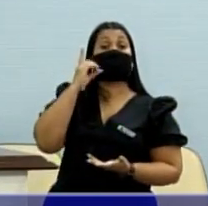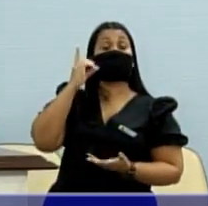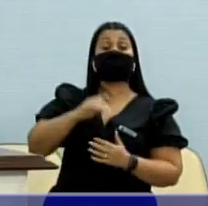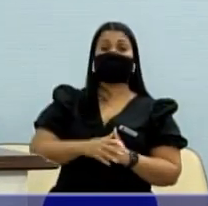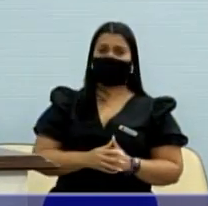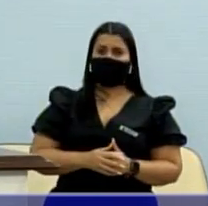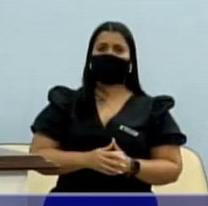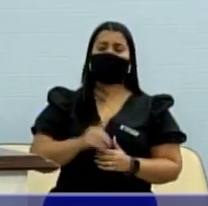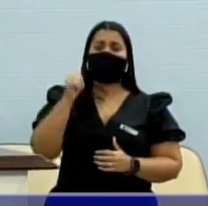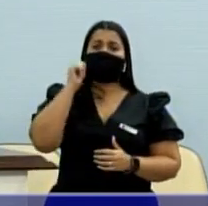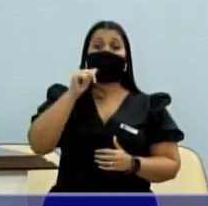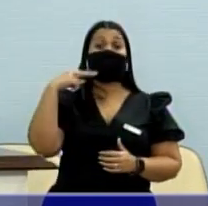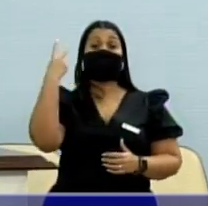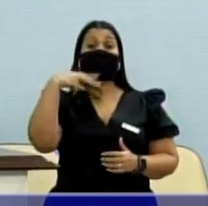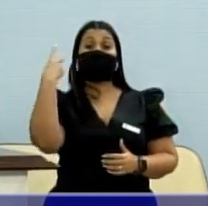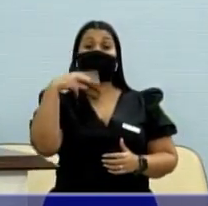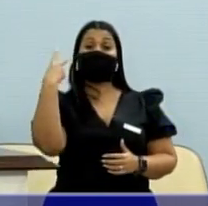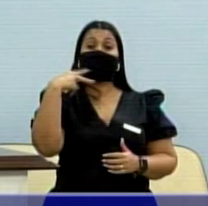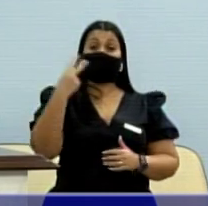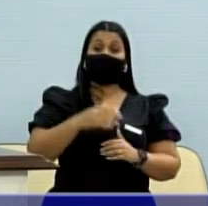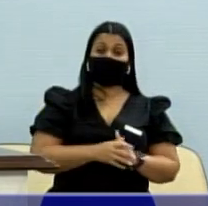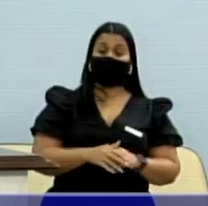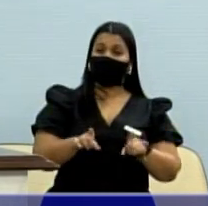como a vereadora trans Érica Hilton,